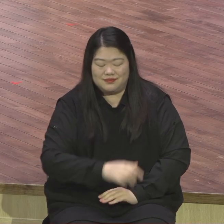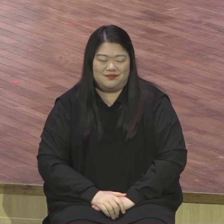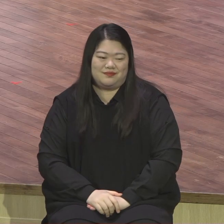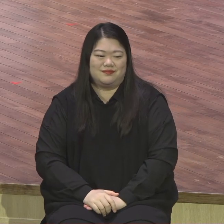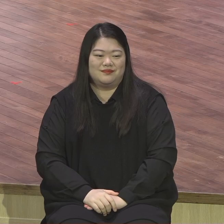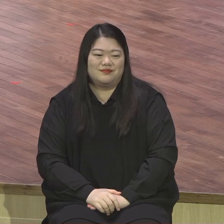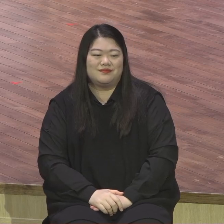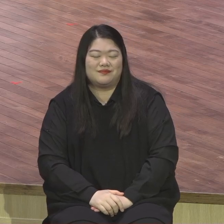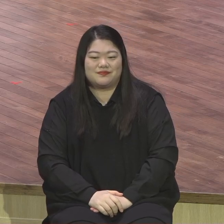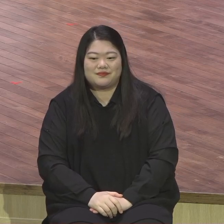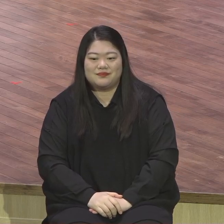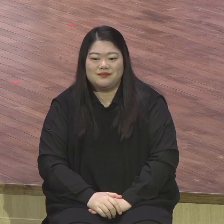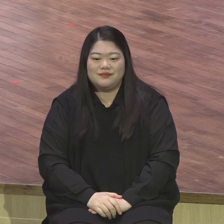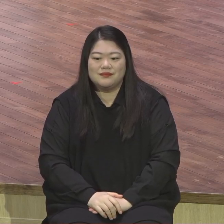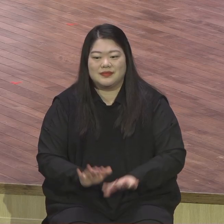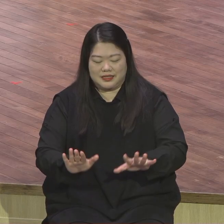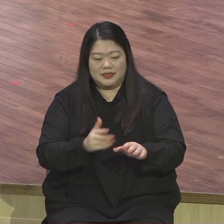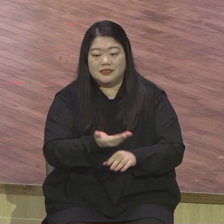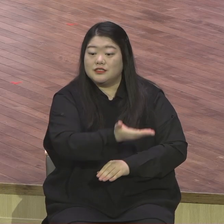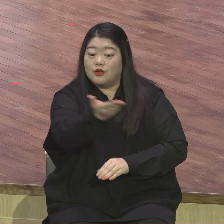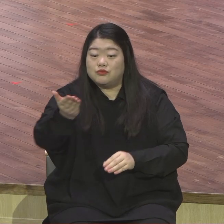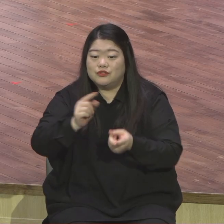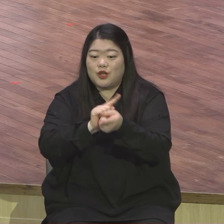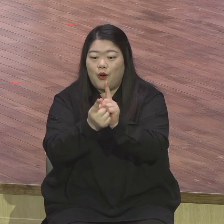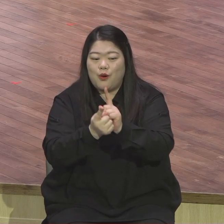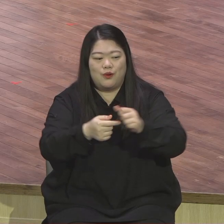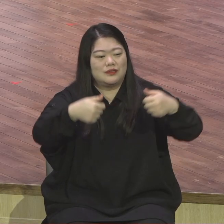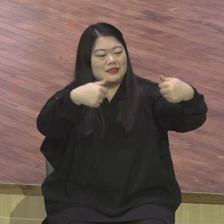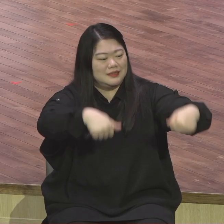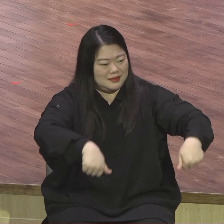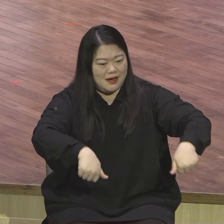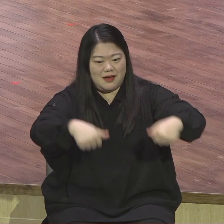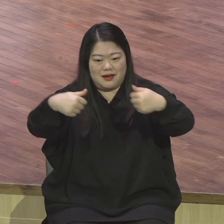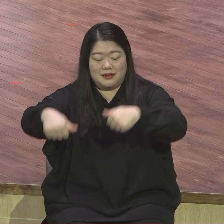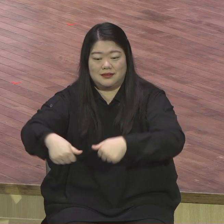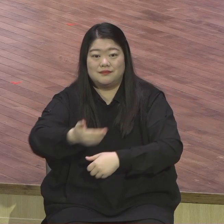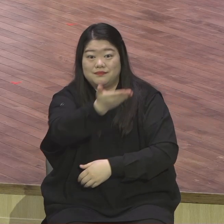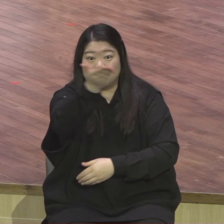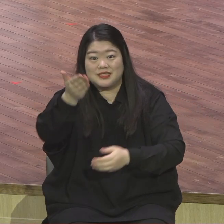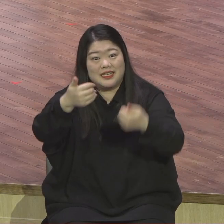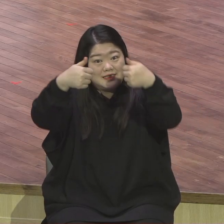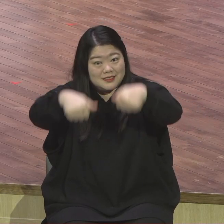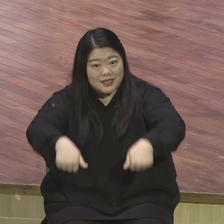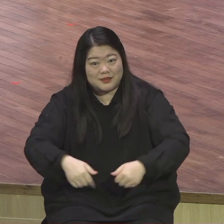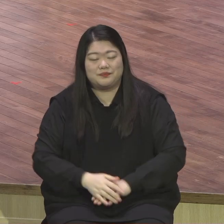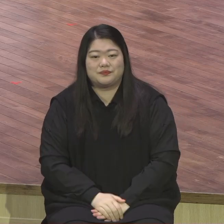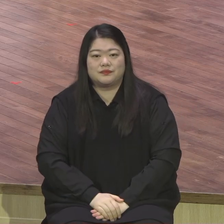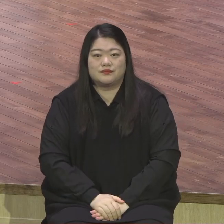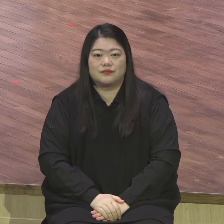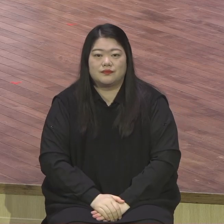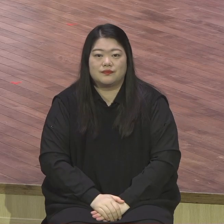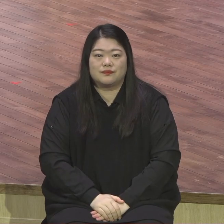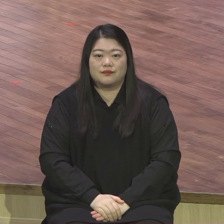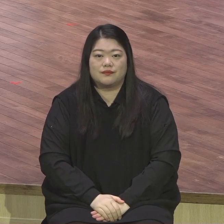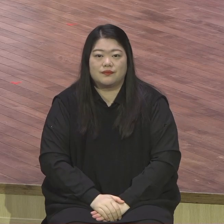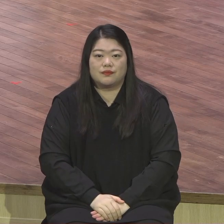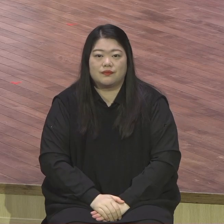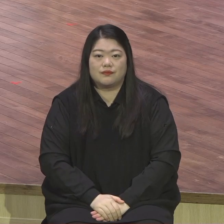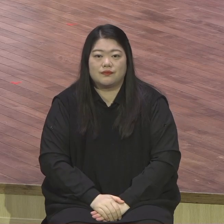비전 홀로 또 온라인으로 예비된 모든 성도들 소리 인사합시다. 오직 예수 되면 모든 문제